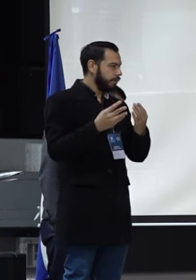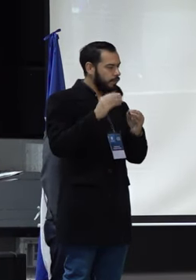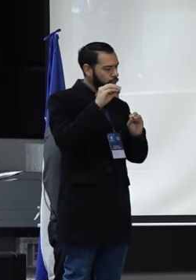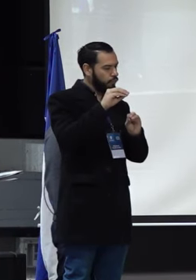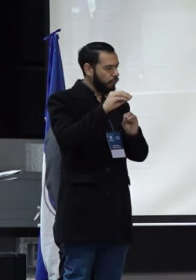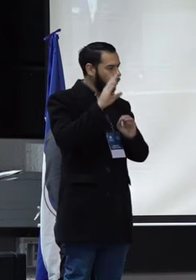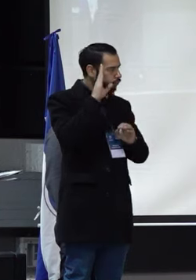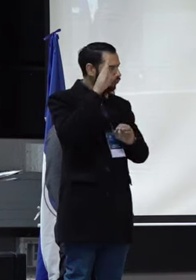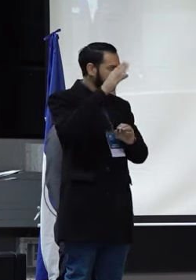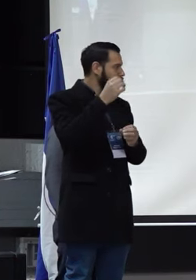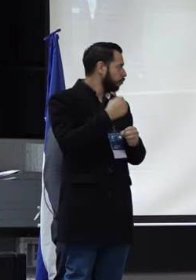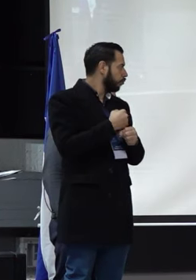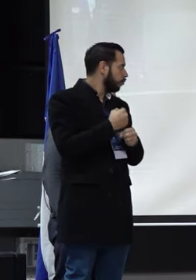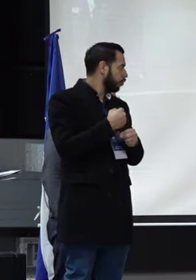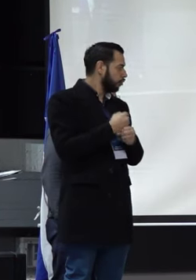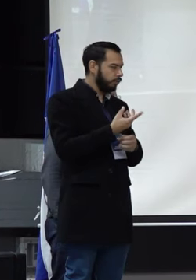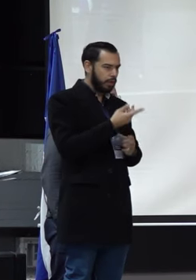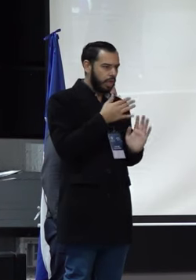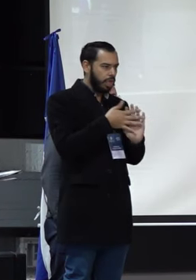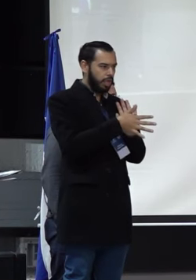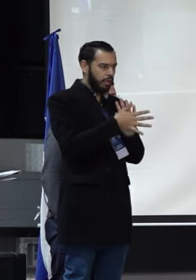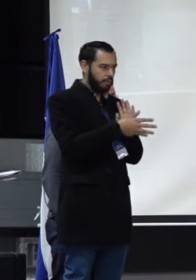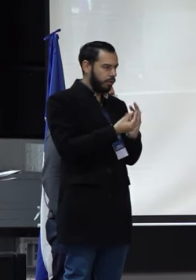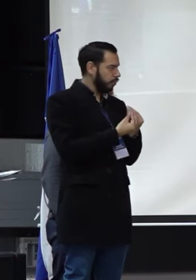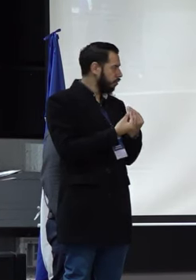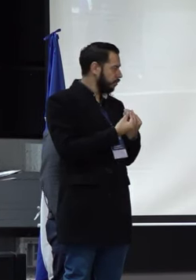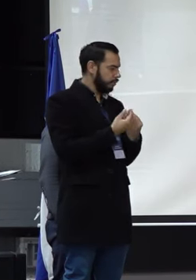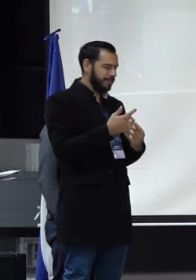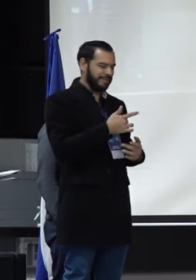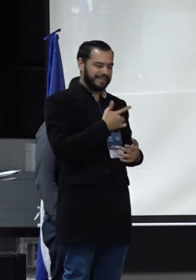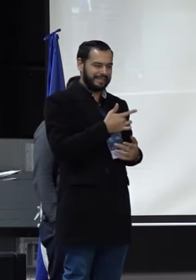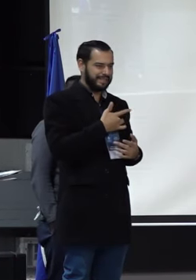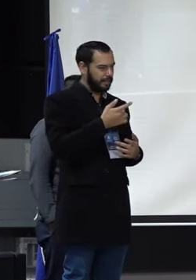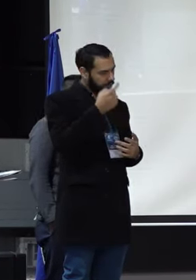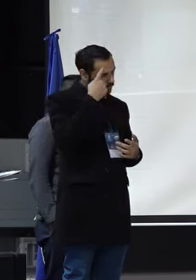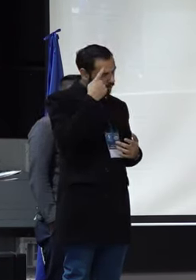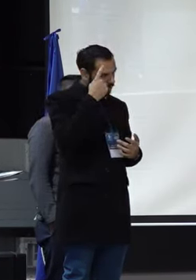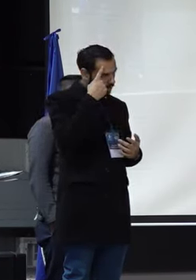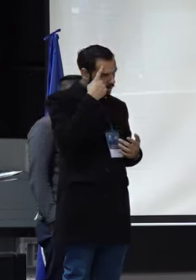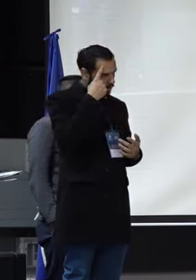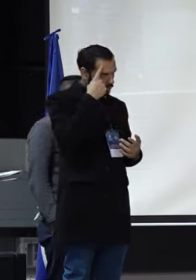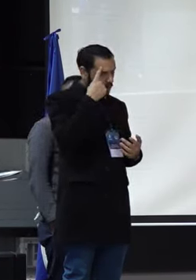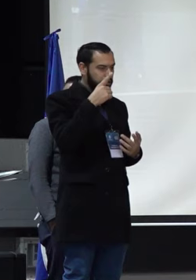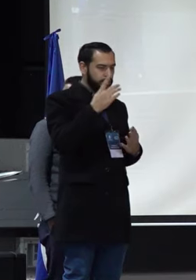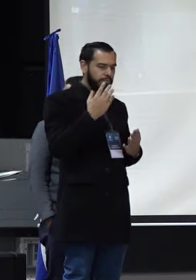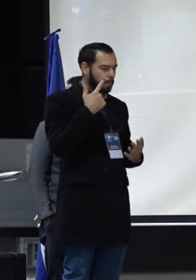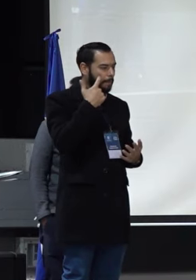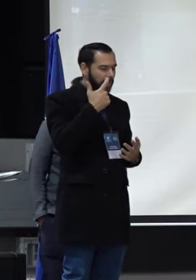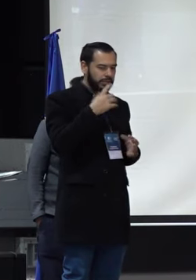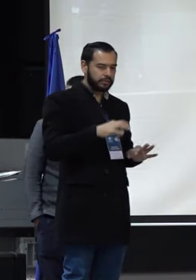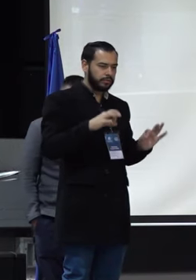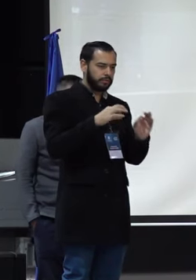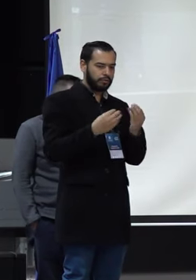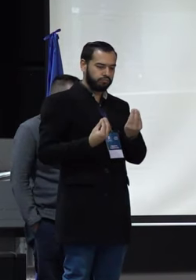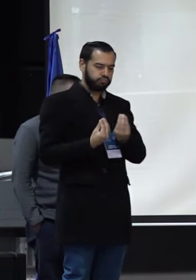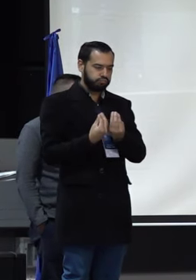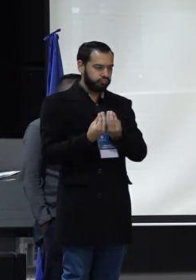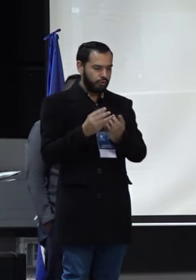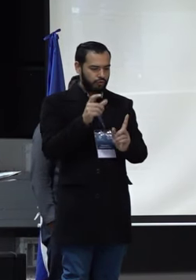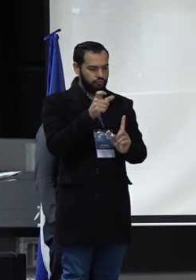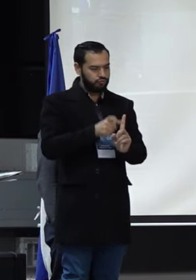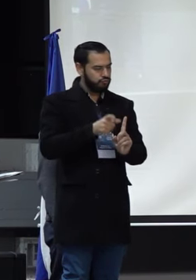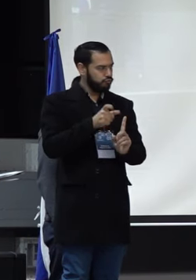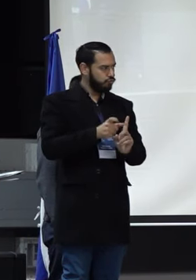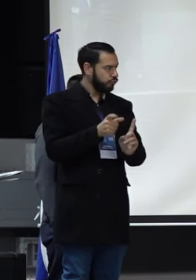maestros, como lo expresaba la compañera Angélica, sentipensantes, que ante todo puedan colaborar en la configuración de sujetos históricos